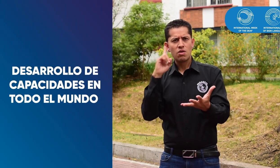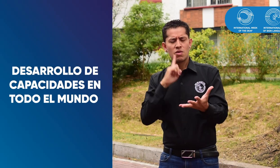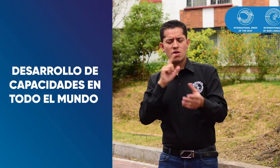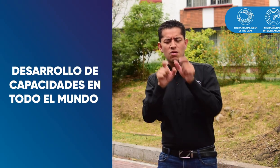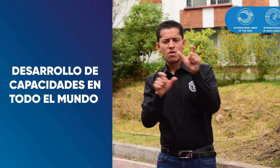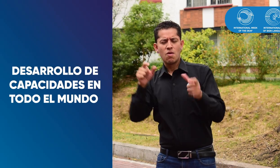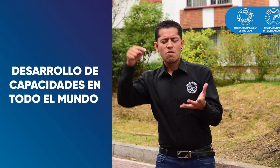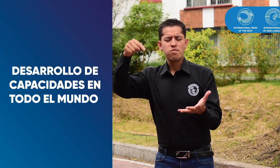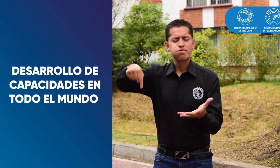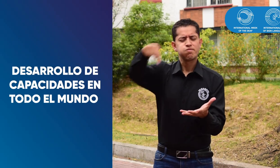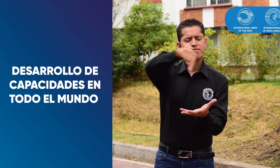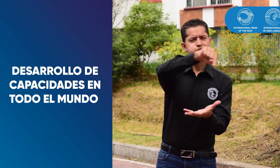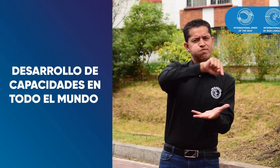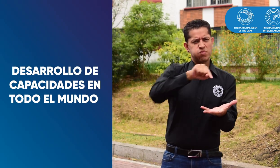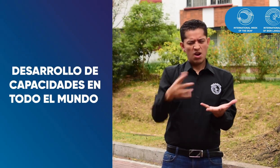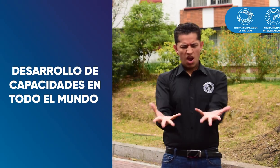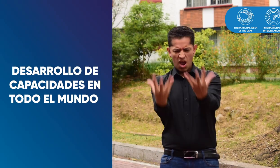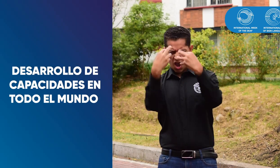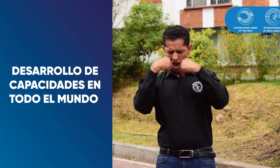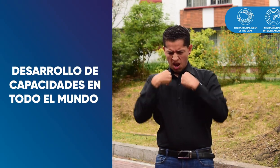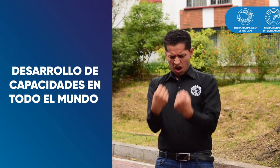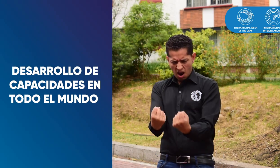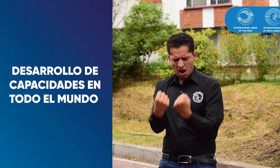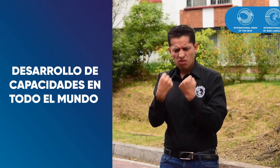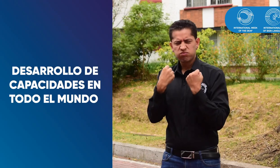Desarrollo de capacidades en todo el mundo.